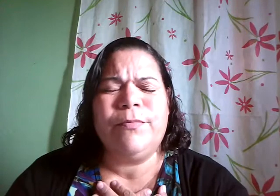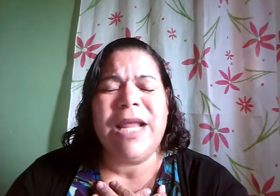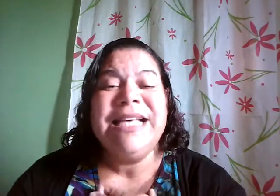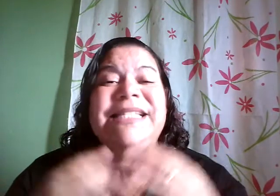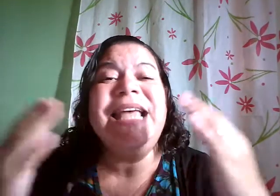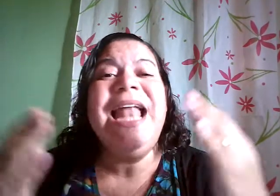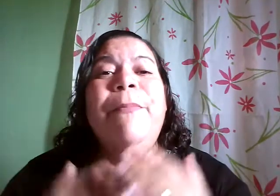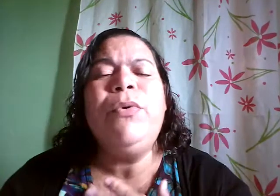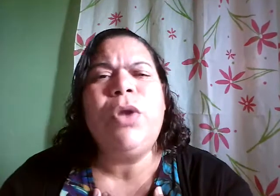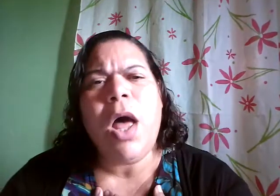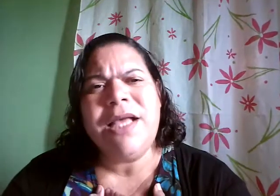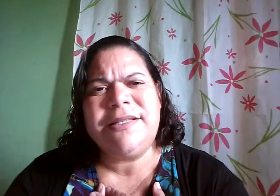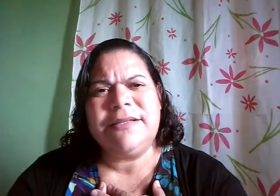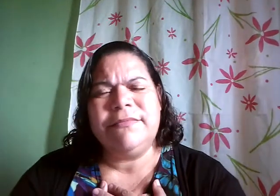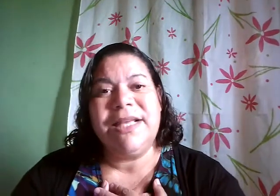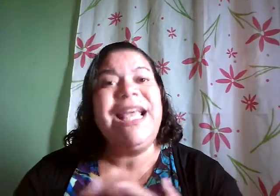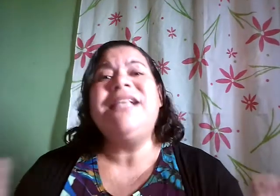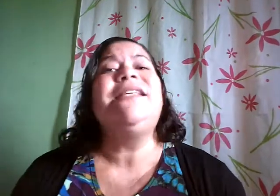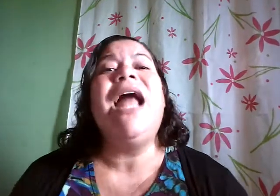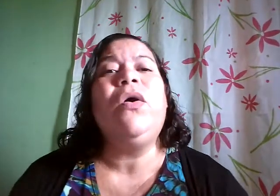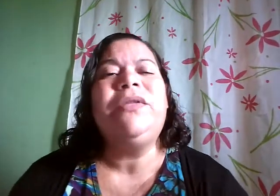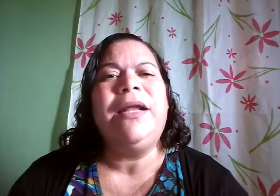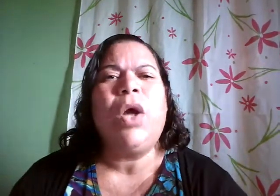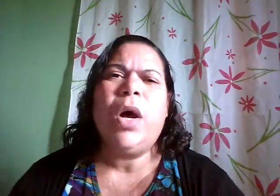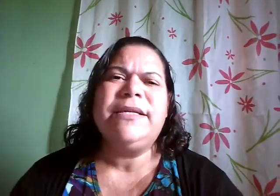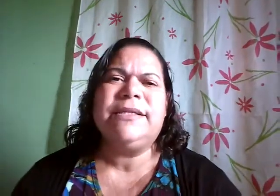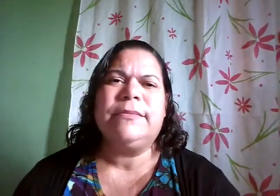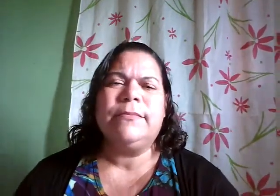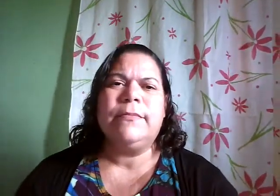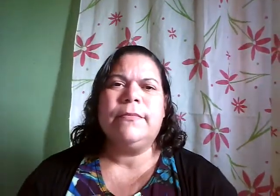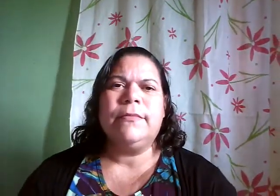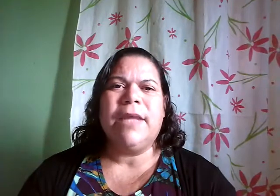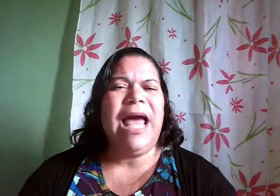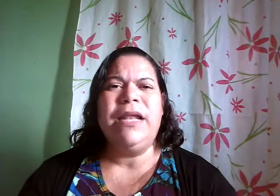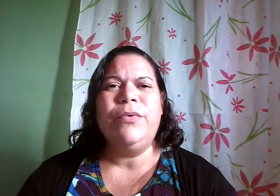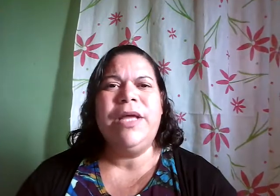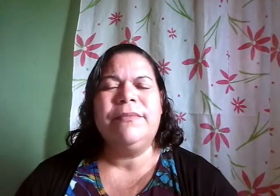se Ele é por nós, quem será contra nós? Aleluia!